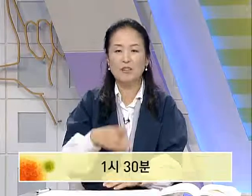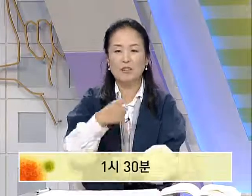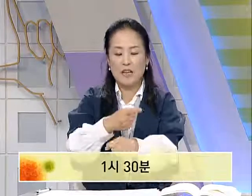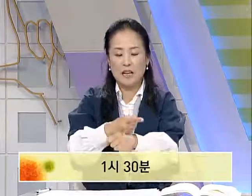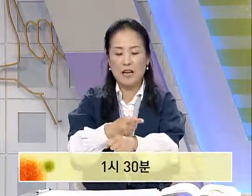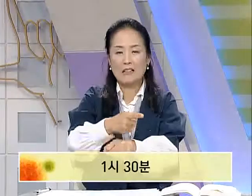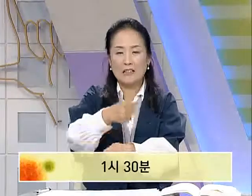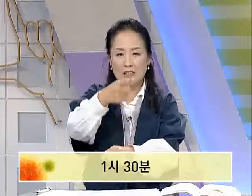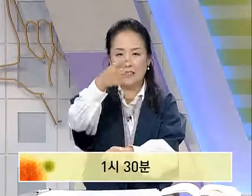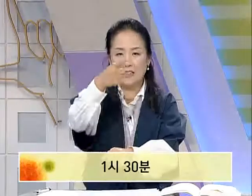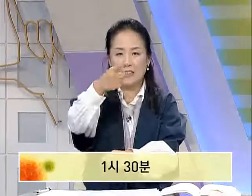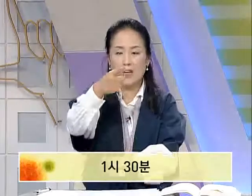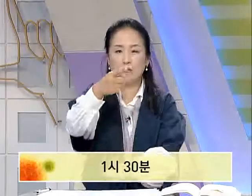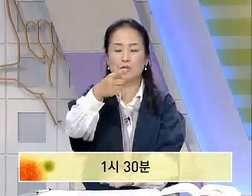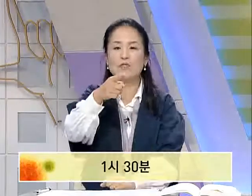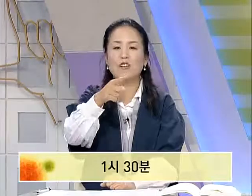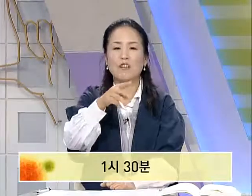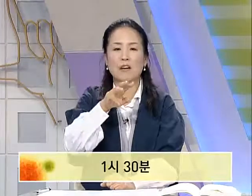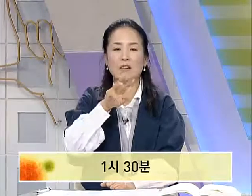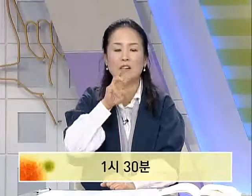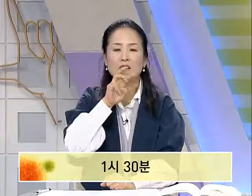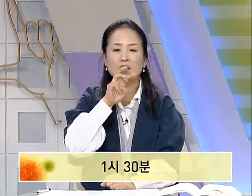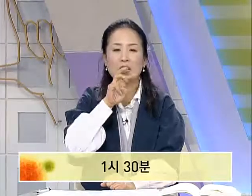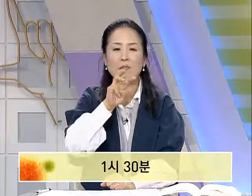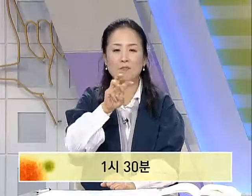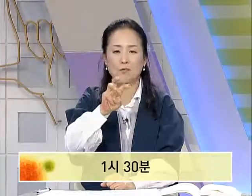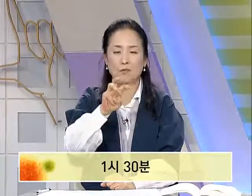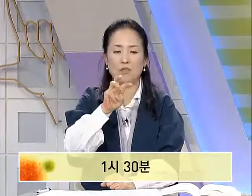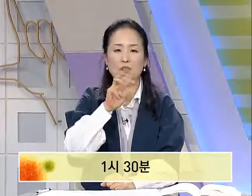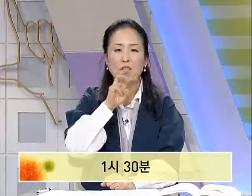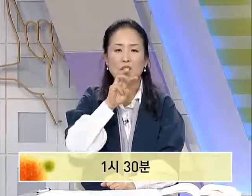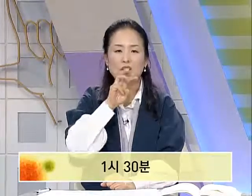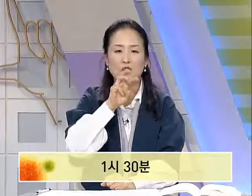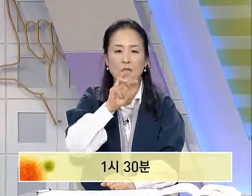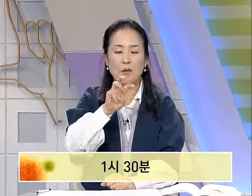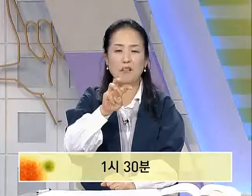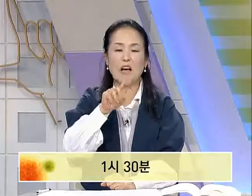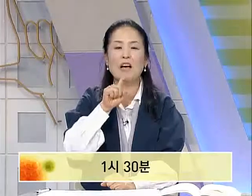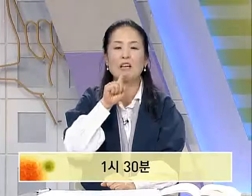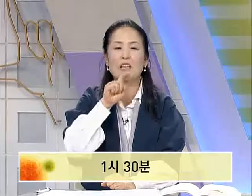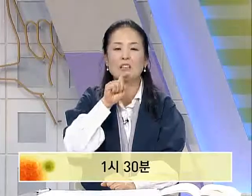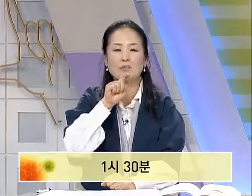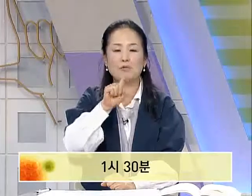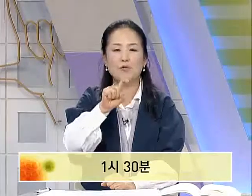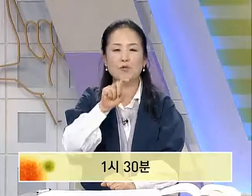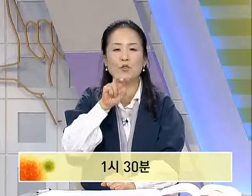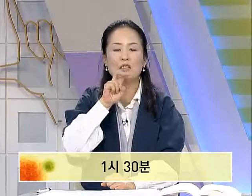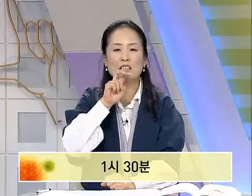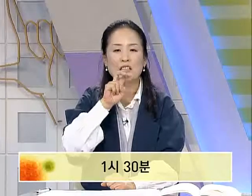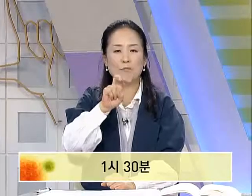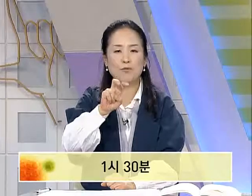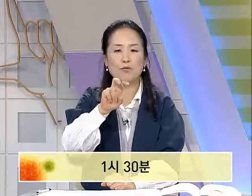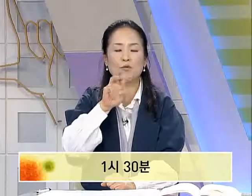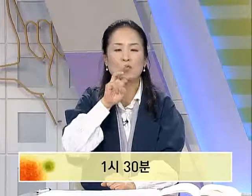1시 자, 분을 여기서 말할 때는 30분 턱 밑에서 해주시면 됩니다 10분 10분 20분